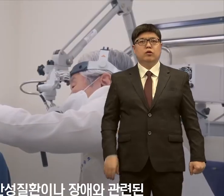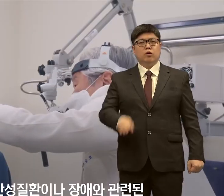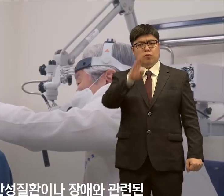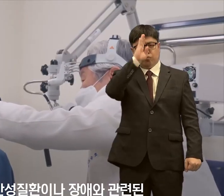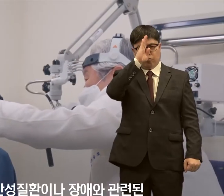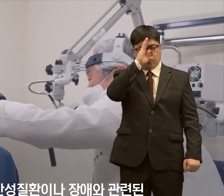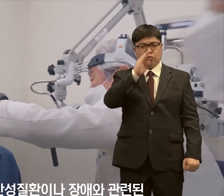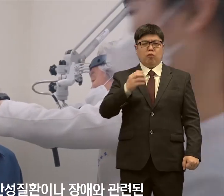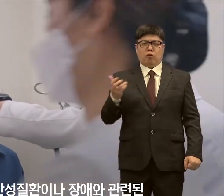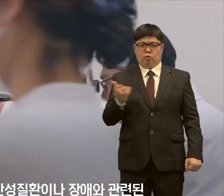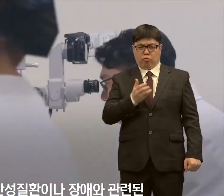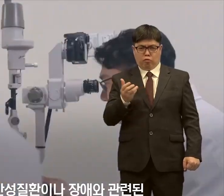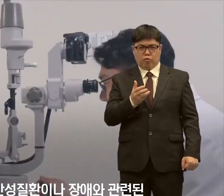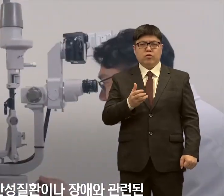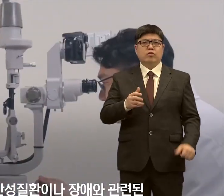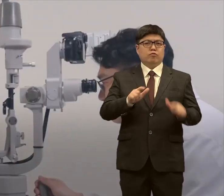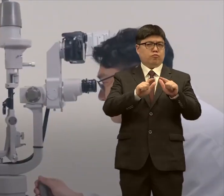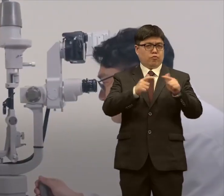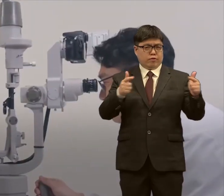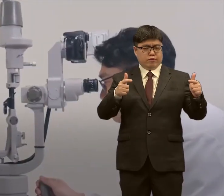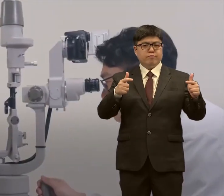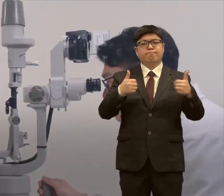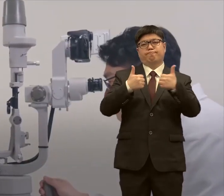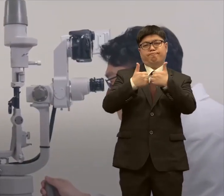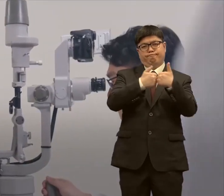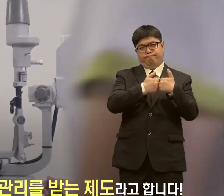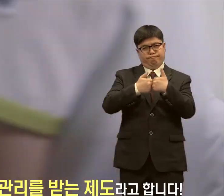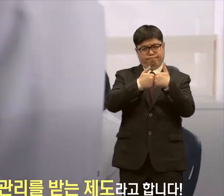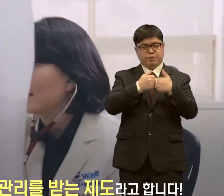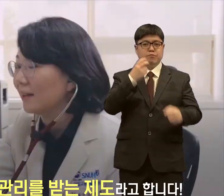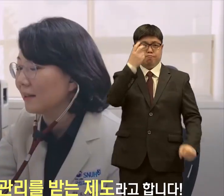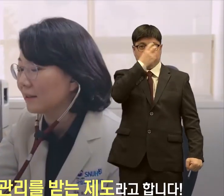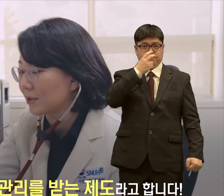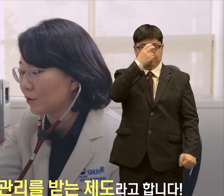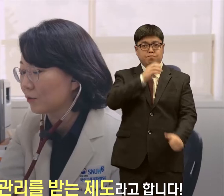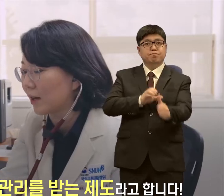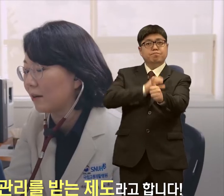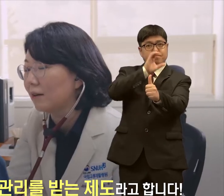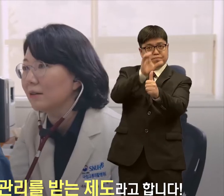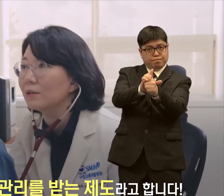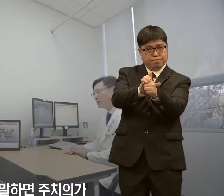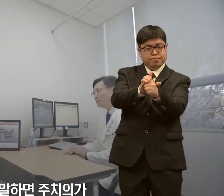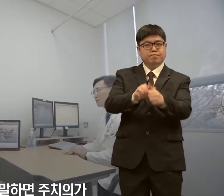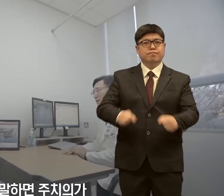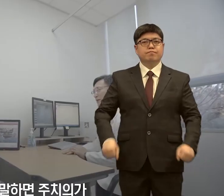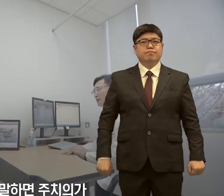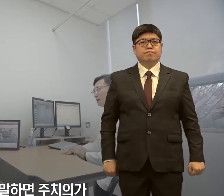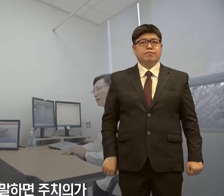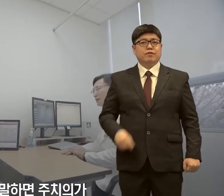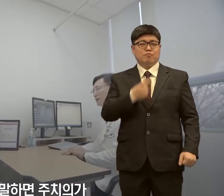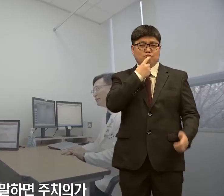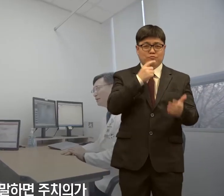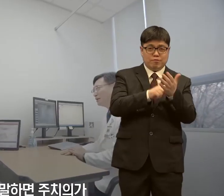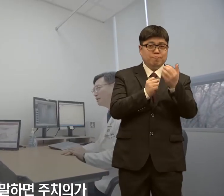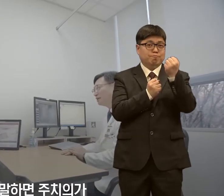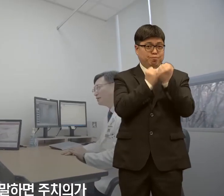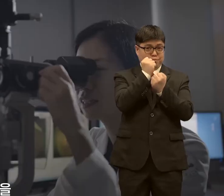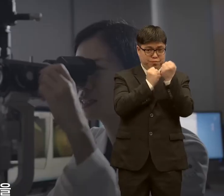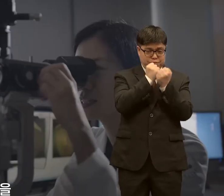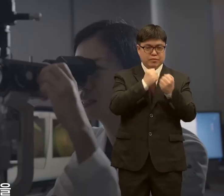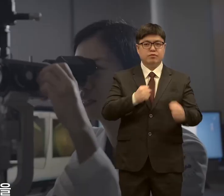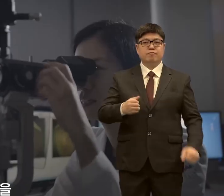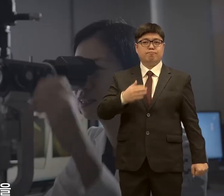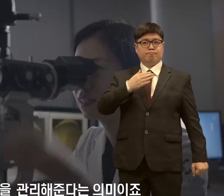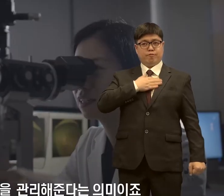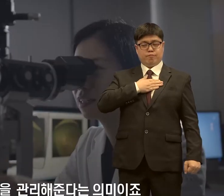만성질환이나 장애와 관련된 다양한 상담으로 건강관리를 받는 제도라고 합니다. 다시 말하면 주치의가